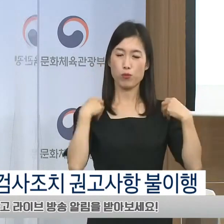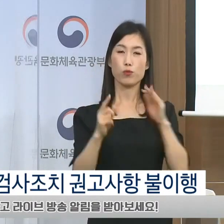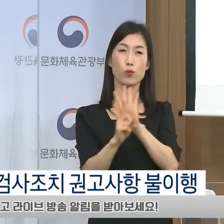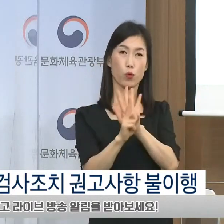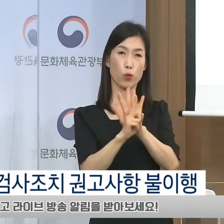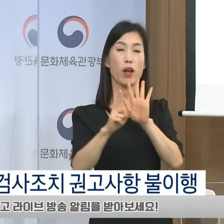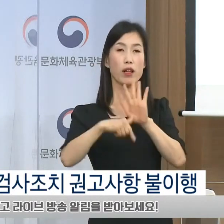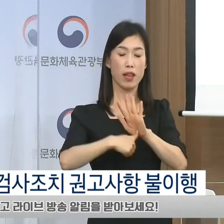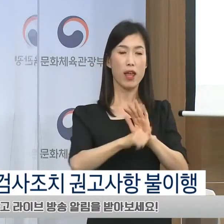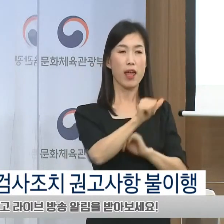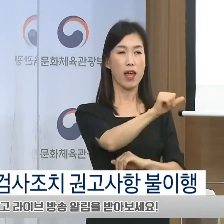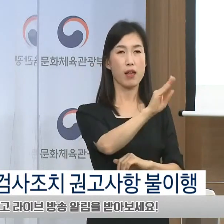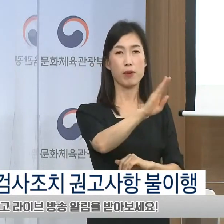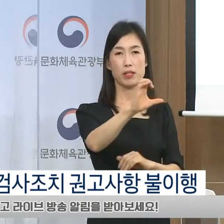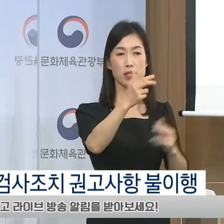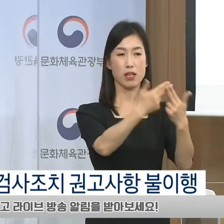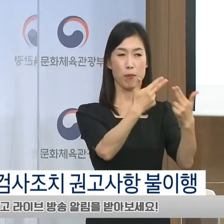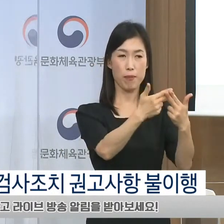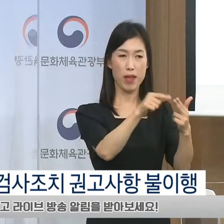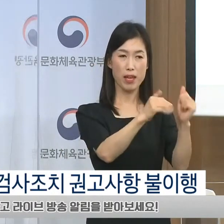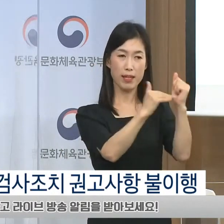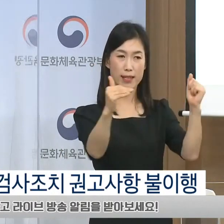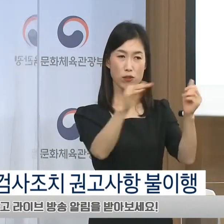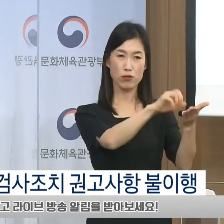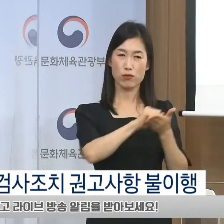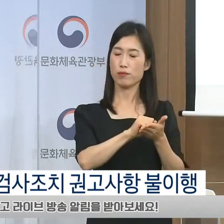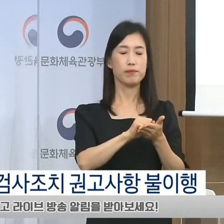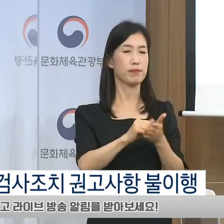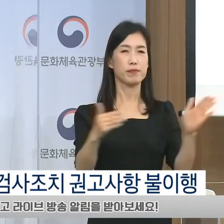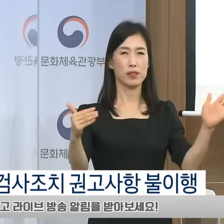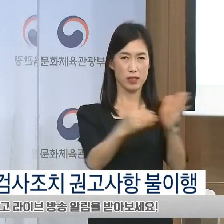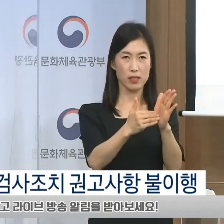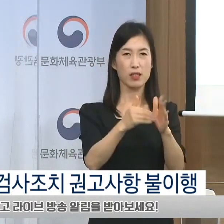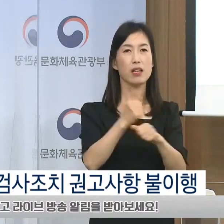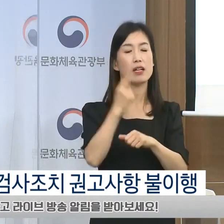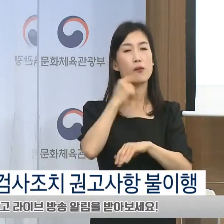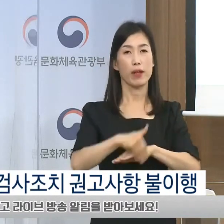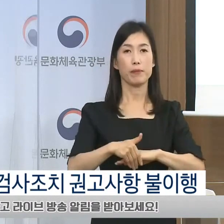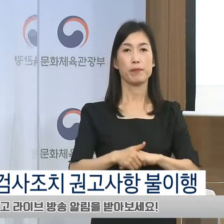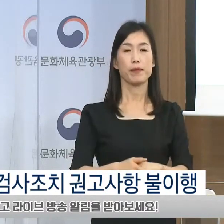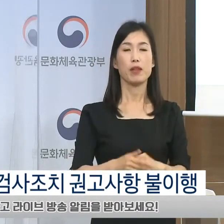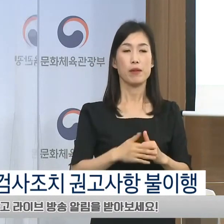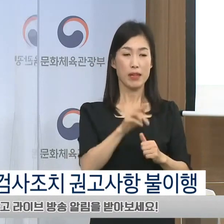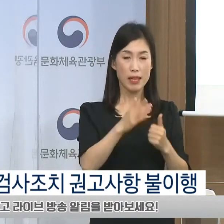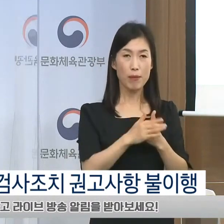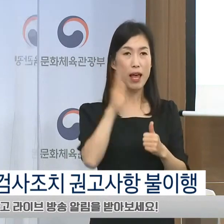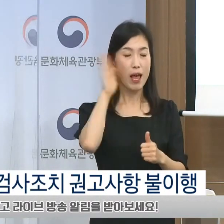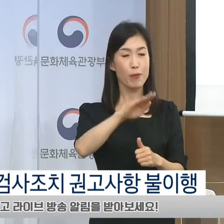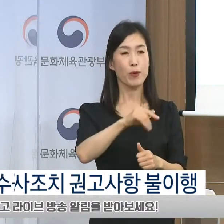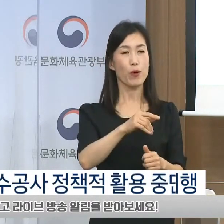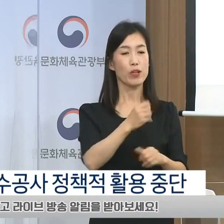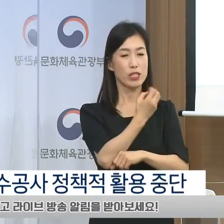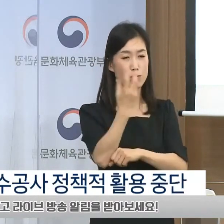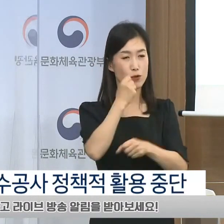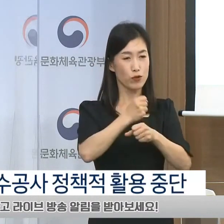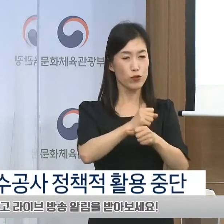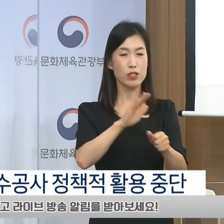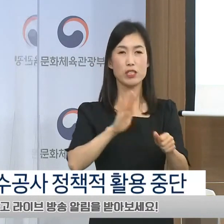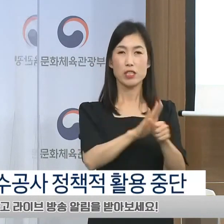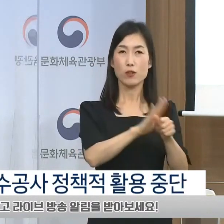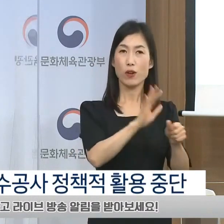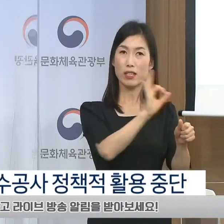부수의 정책적 활용을 중단할 계획입니다. 이와 함께 언론 보조금 지원 기준에서